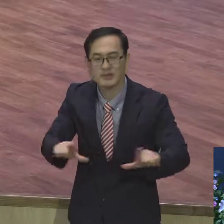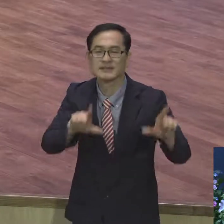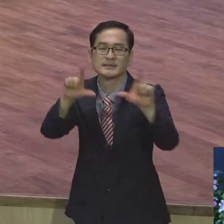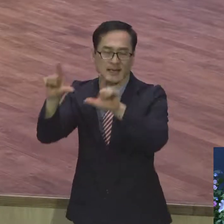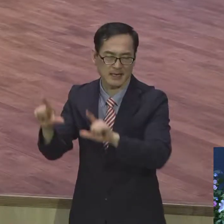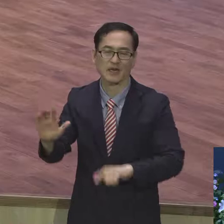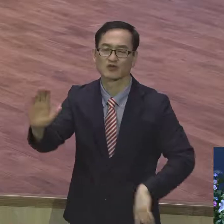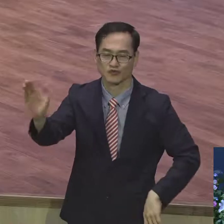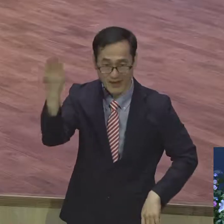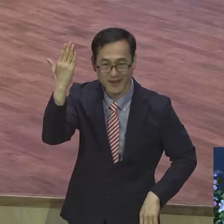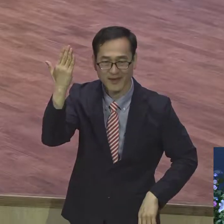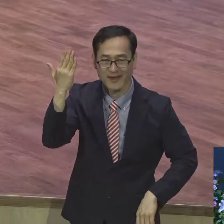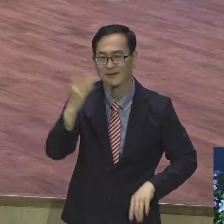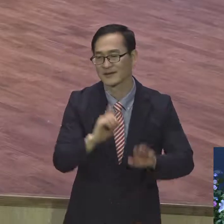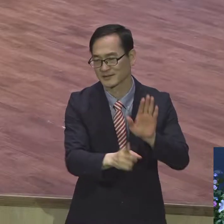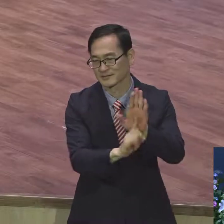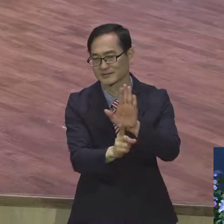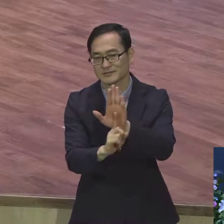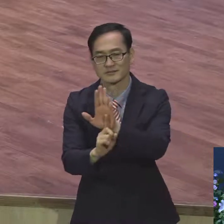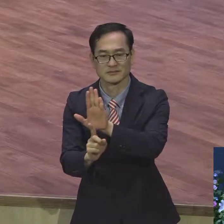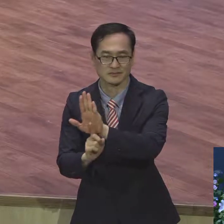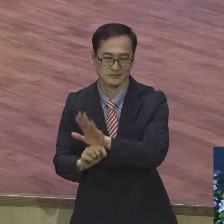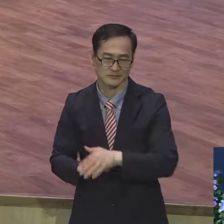알아듣기 쉽게 설명한 거예요.